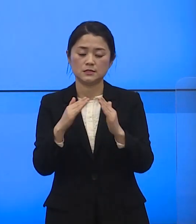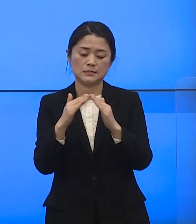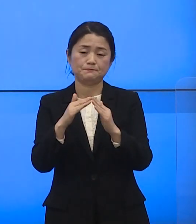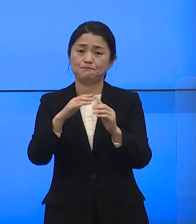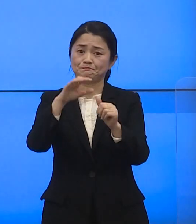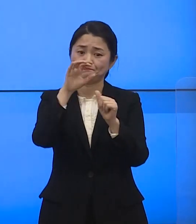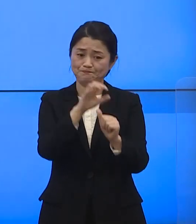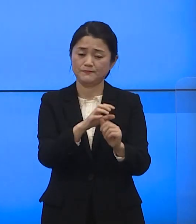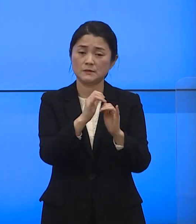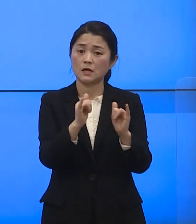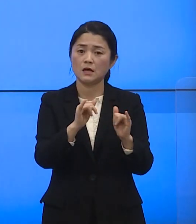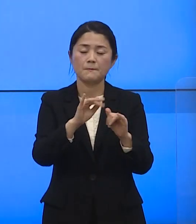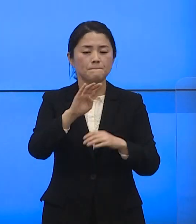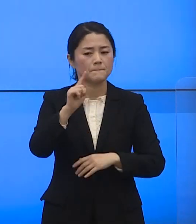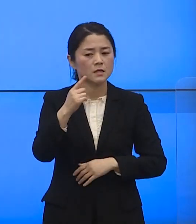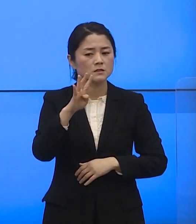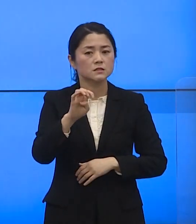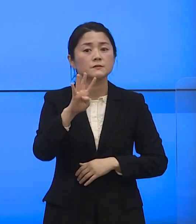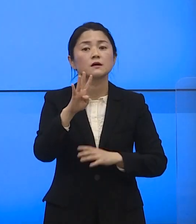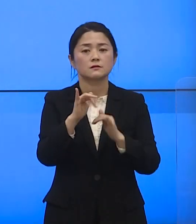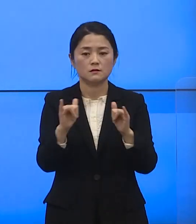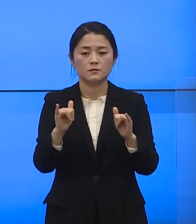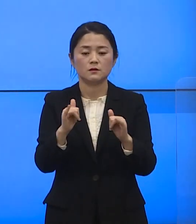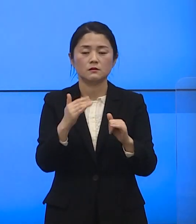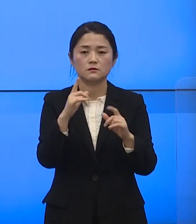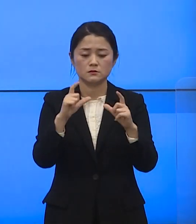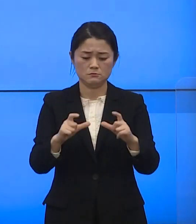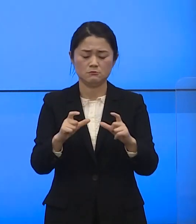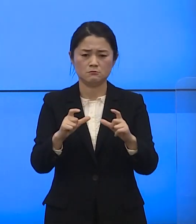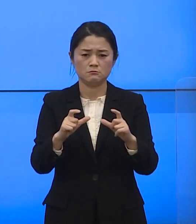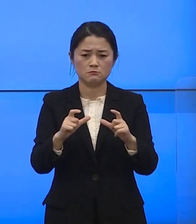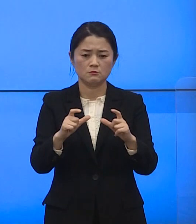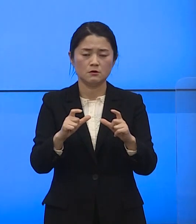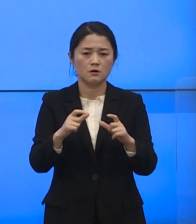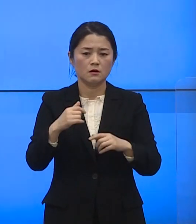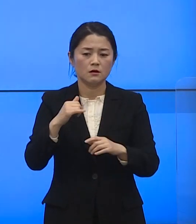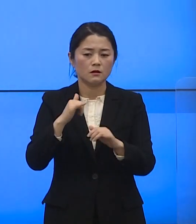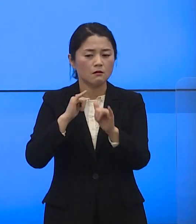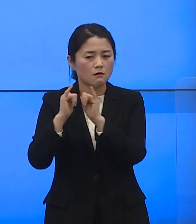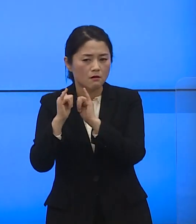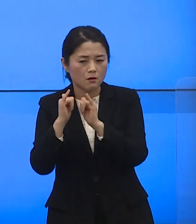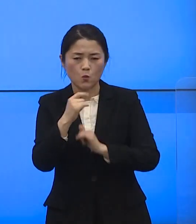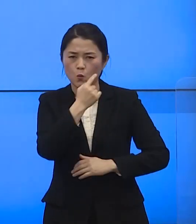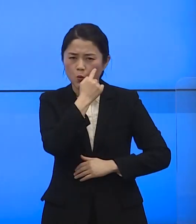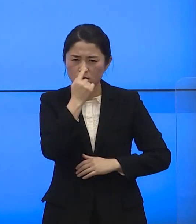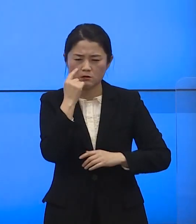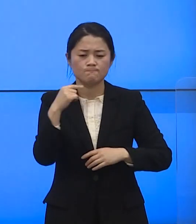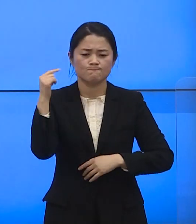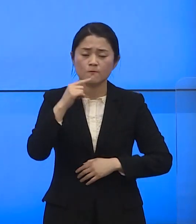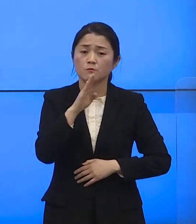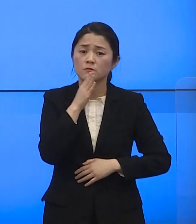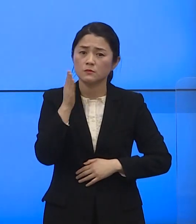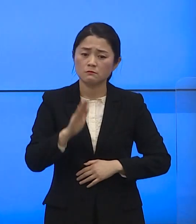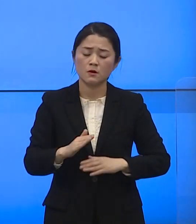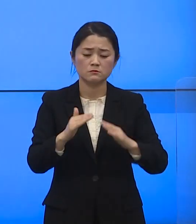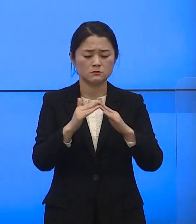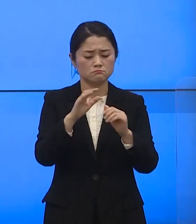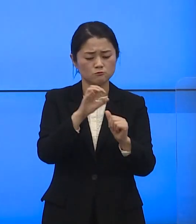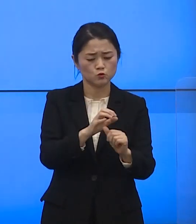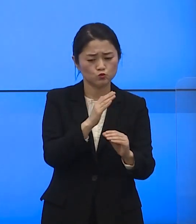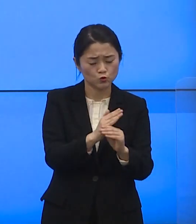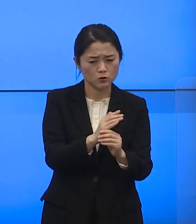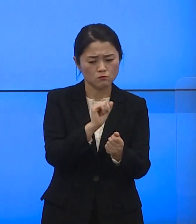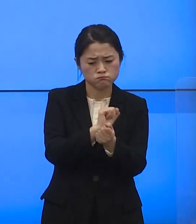144명이며 군에서는 머리털을 철저히 하고 있으나 자가격리 중에도